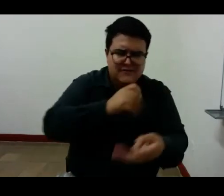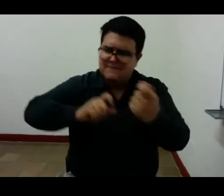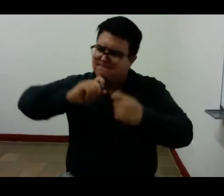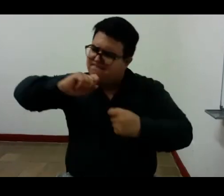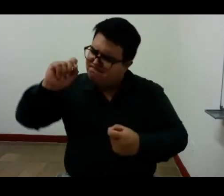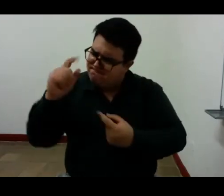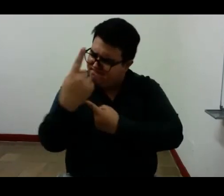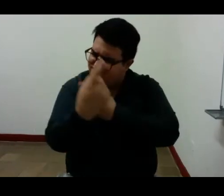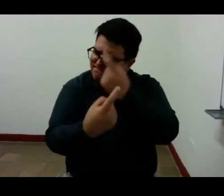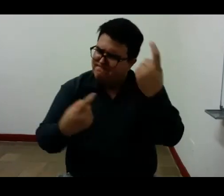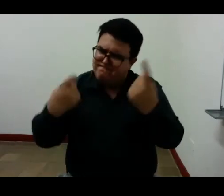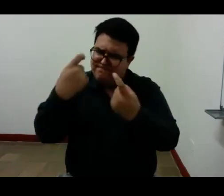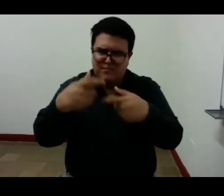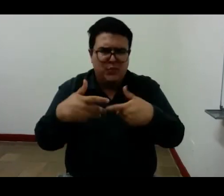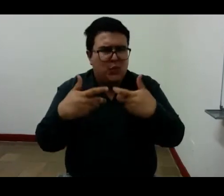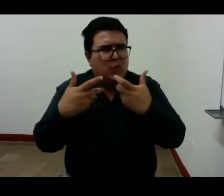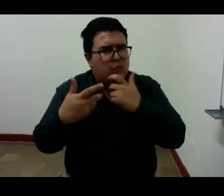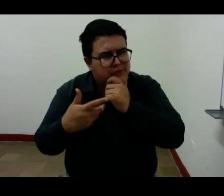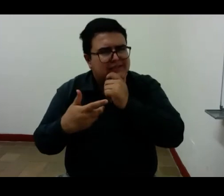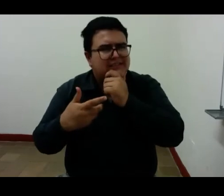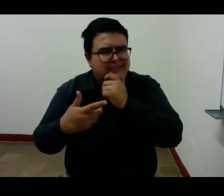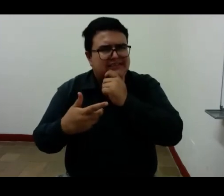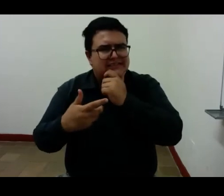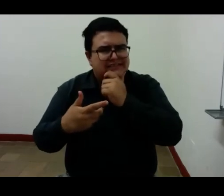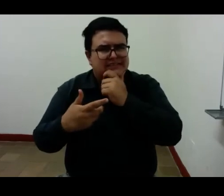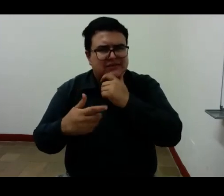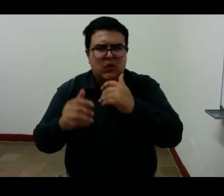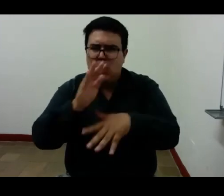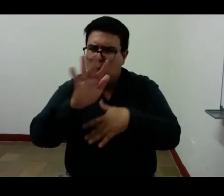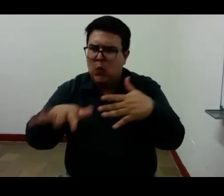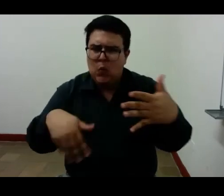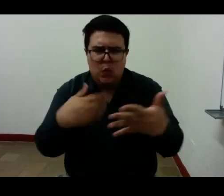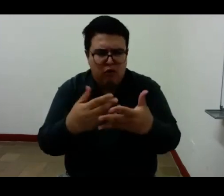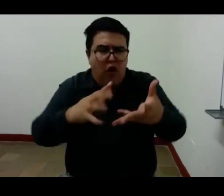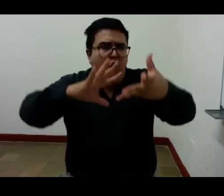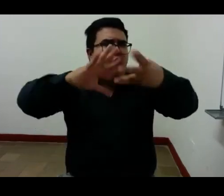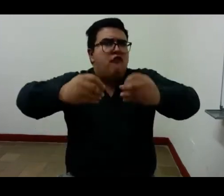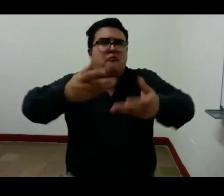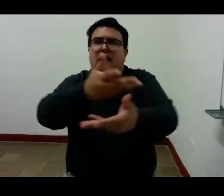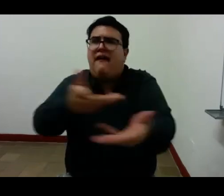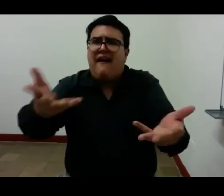cómo es posible sentir todo de todas las maneras.